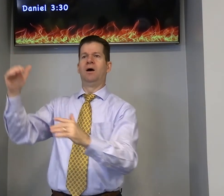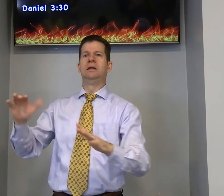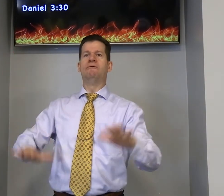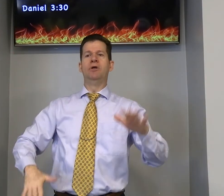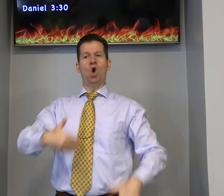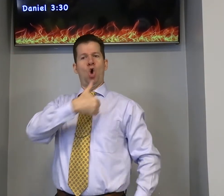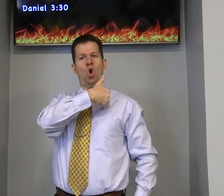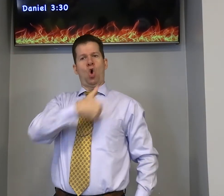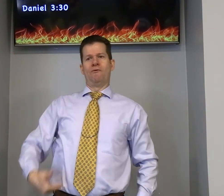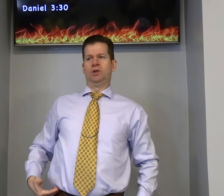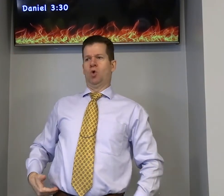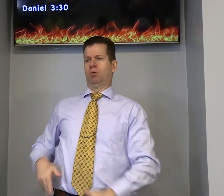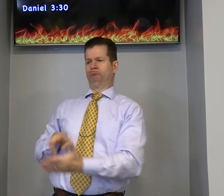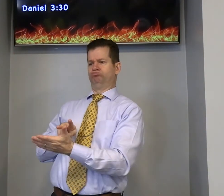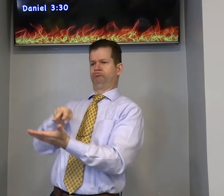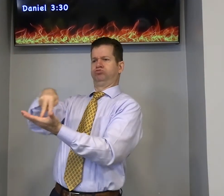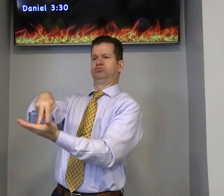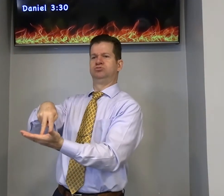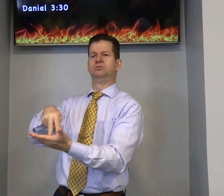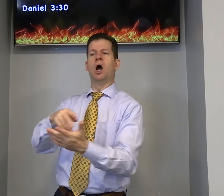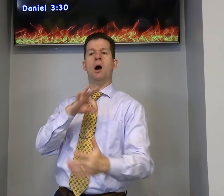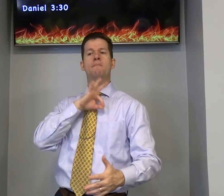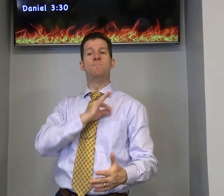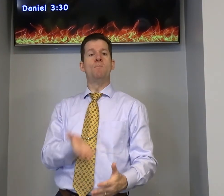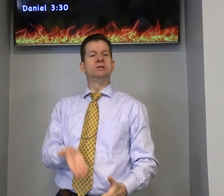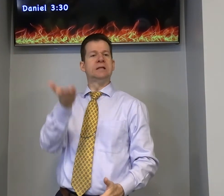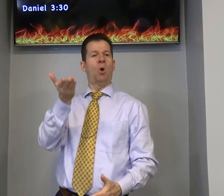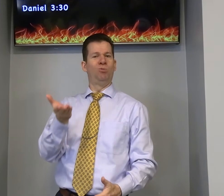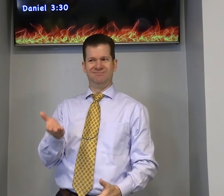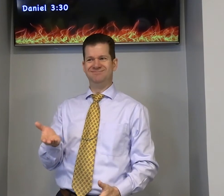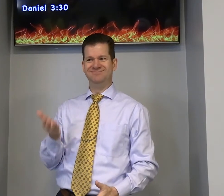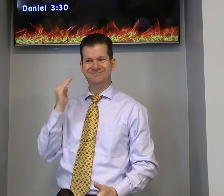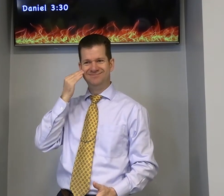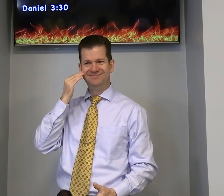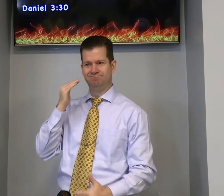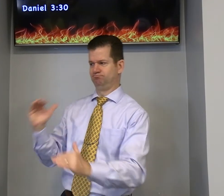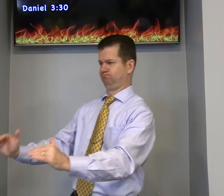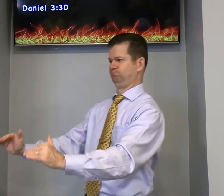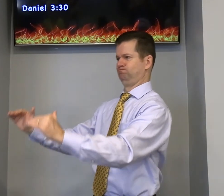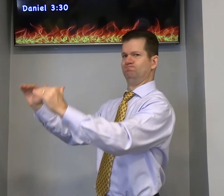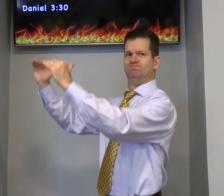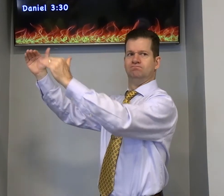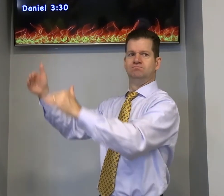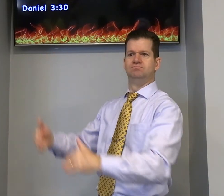talvez o governo talvez deu a posição política